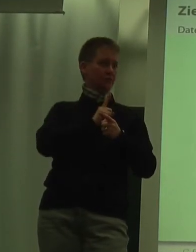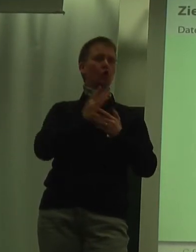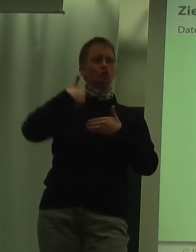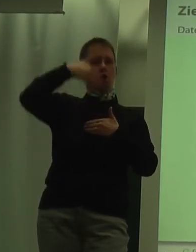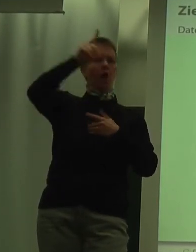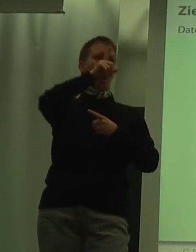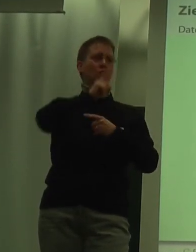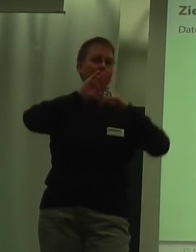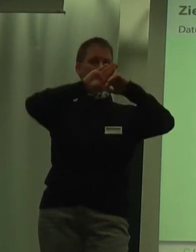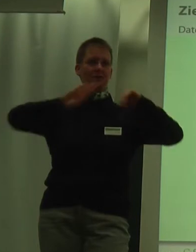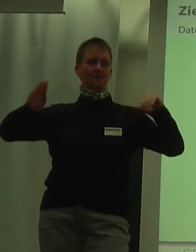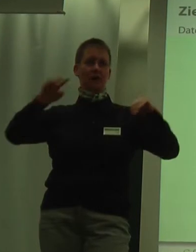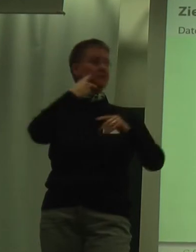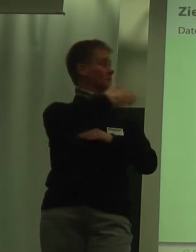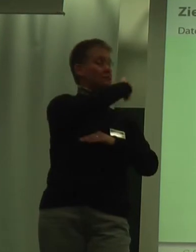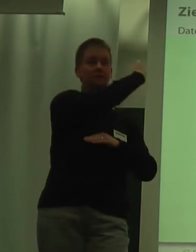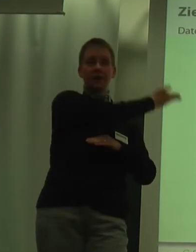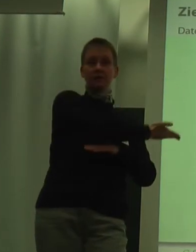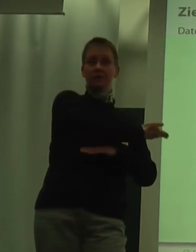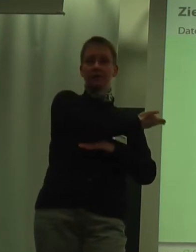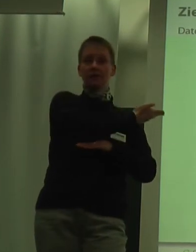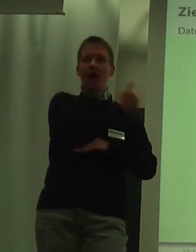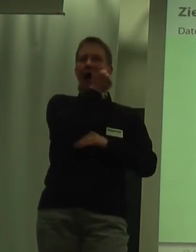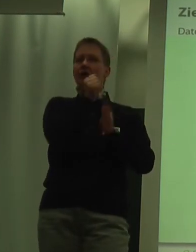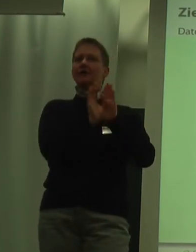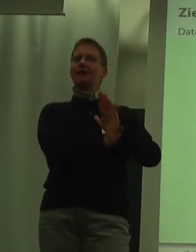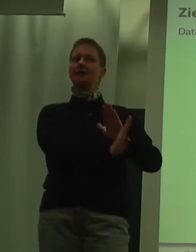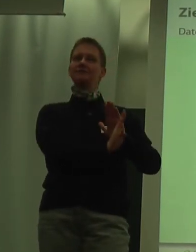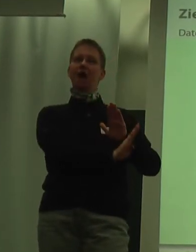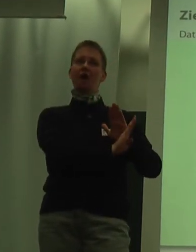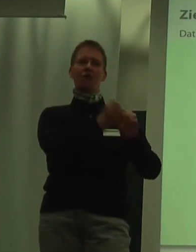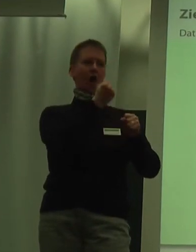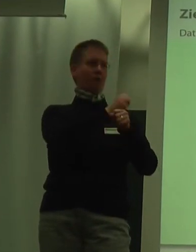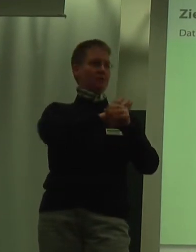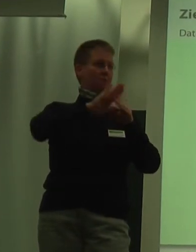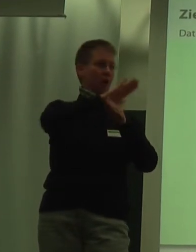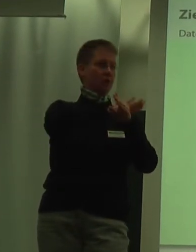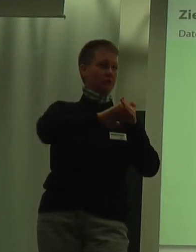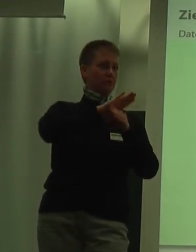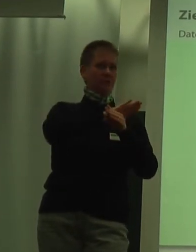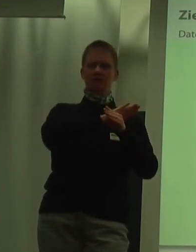gesondert aus. Sie sehen auch, es gibt noch eine Reserve für den Arbeitsmarkt in unseren Gruppen.